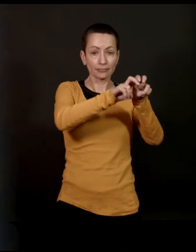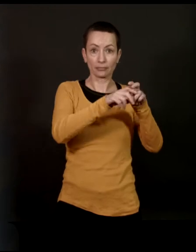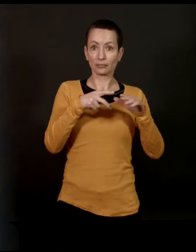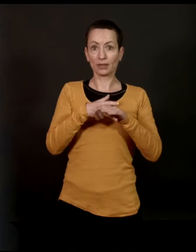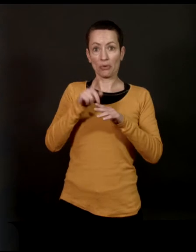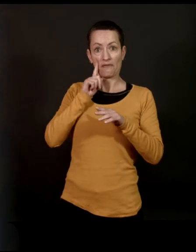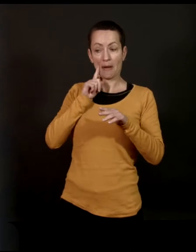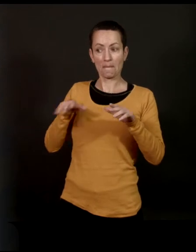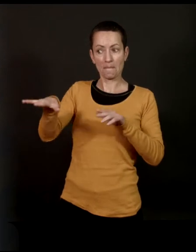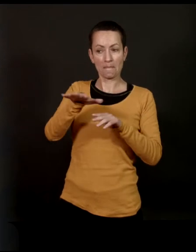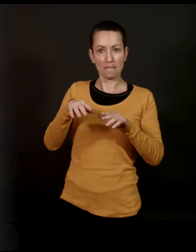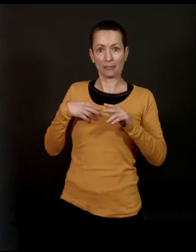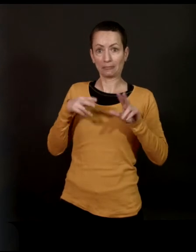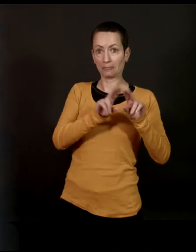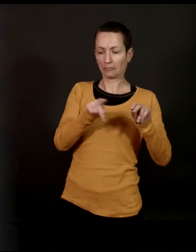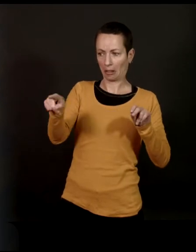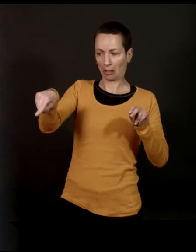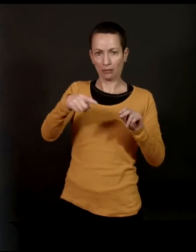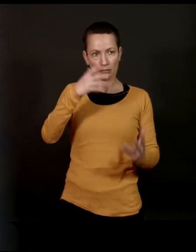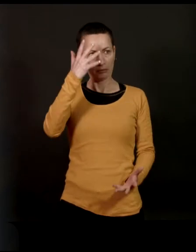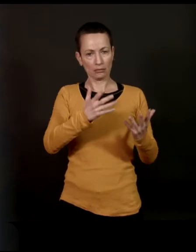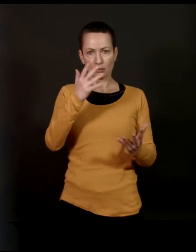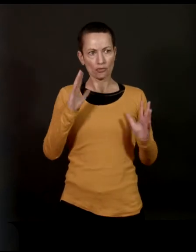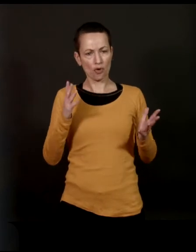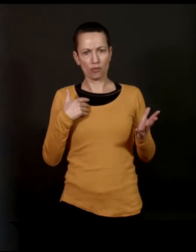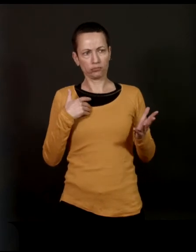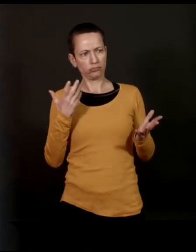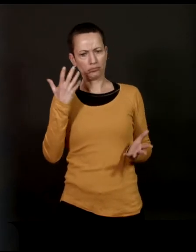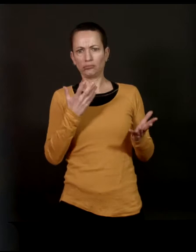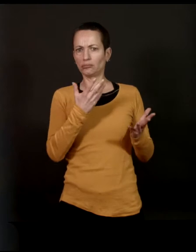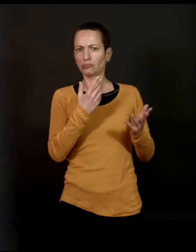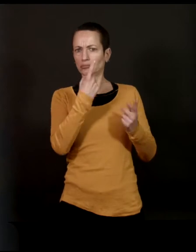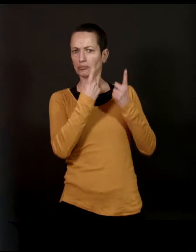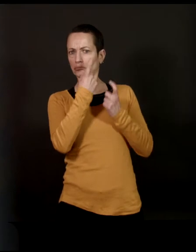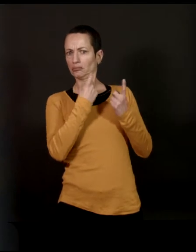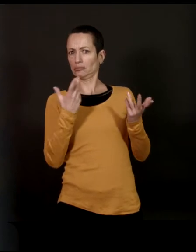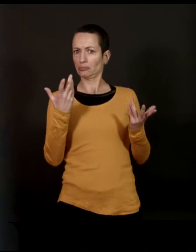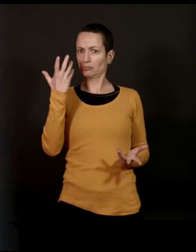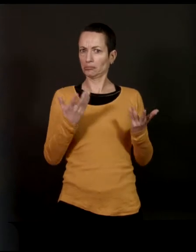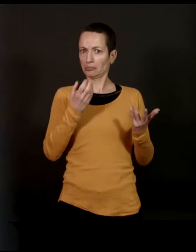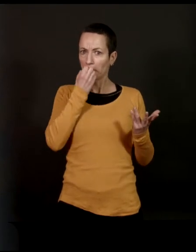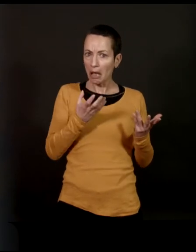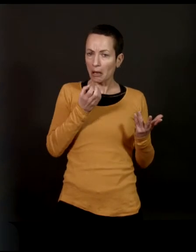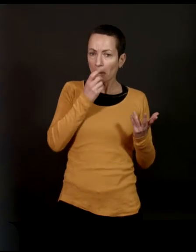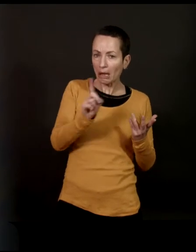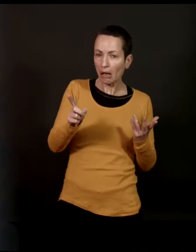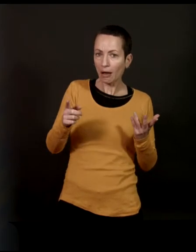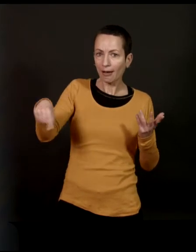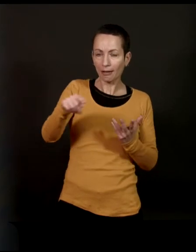femmes dont je parlais ne savaient pas s'il fallait, de quelle manière appréhender cette histoire-là. Est-ce que c'était bien, pas bien ?